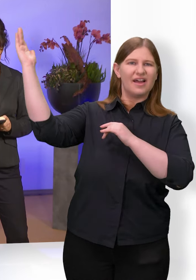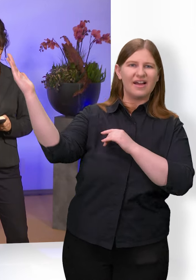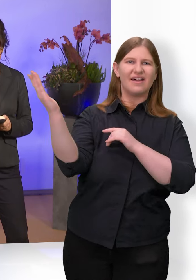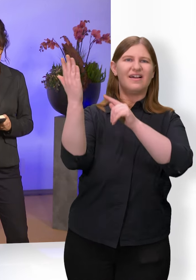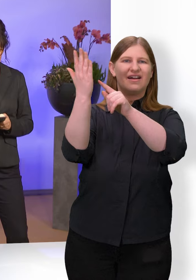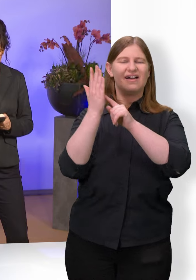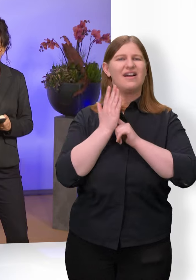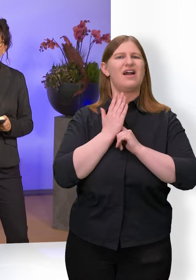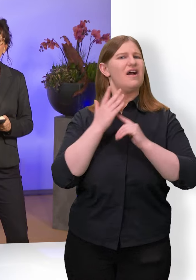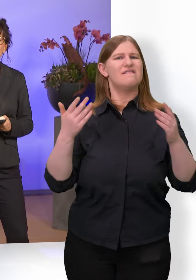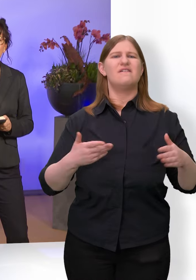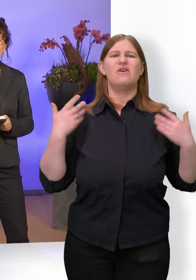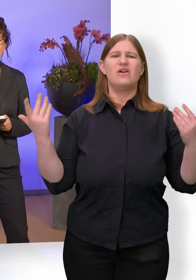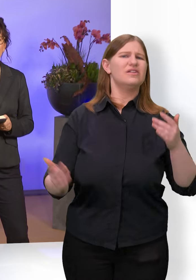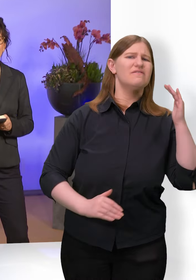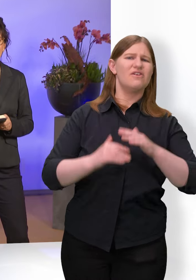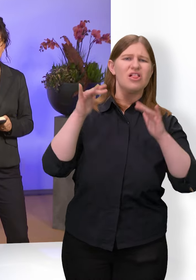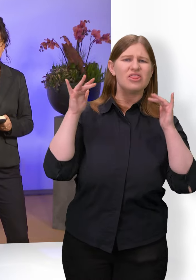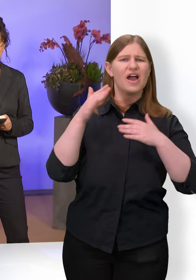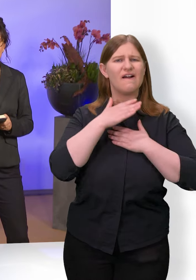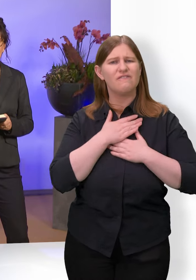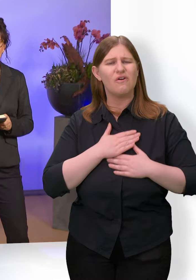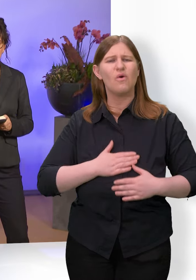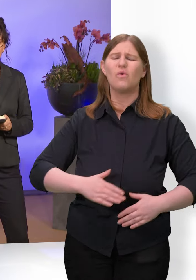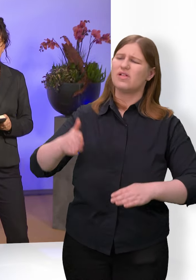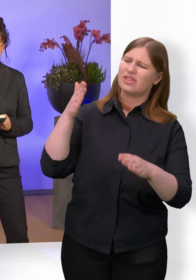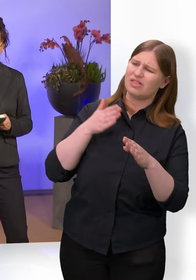und Wonne zu deiner Rechten ewiglich.